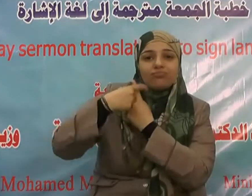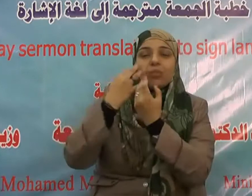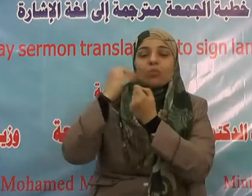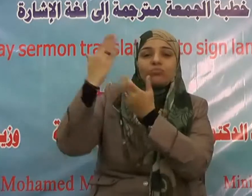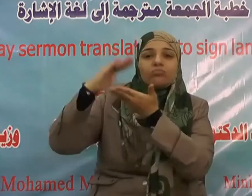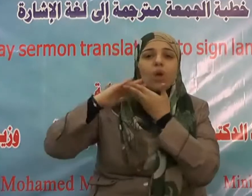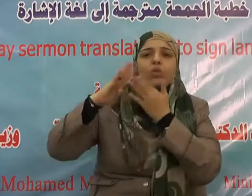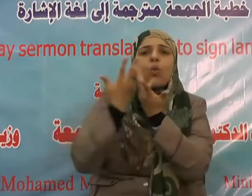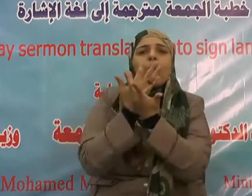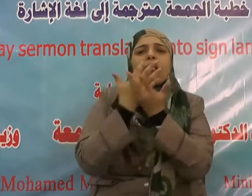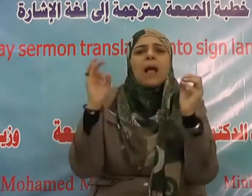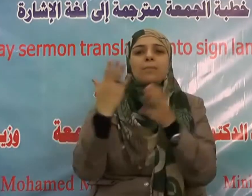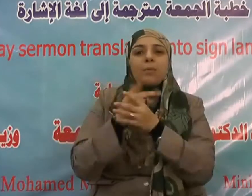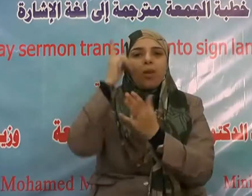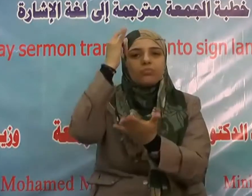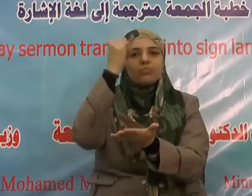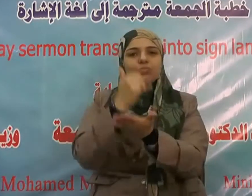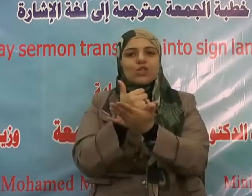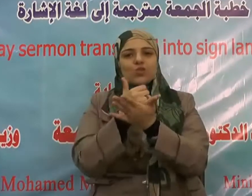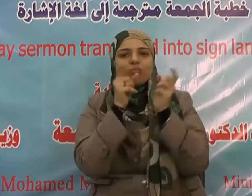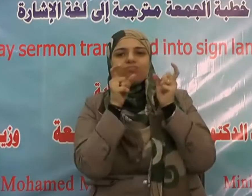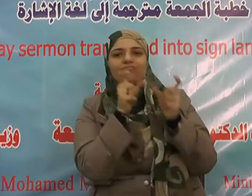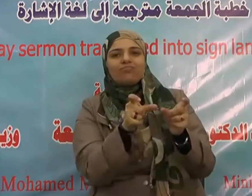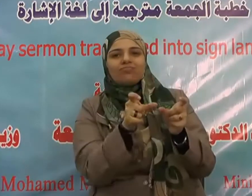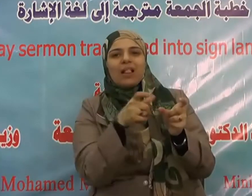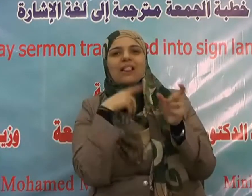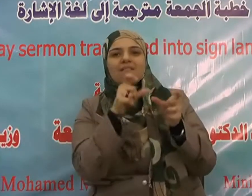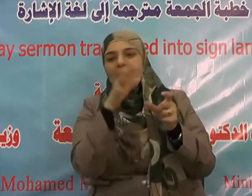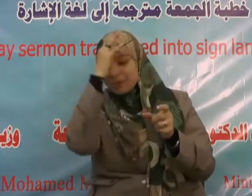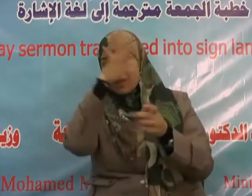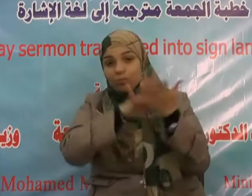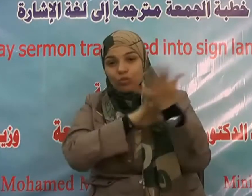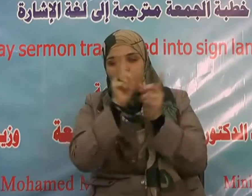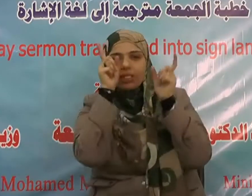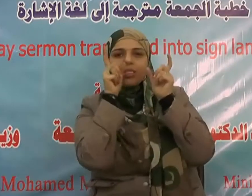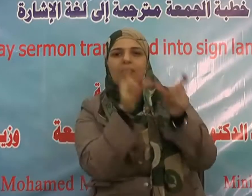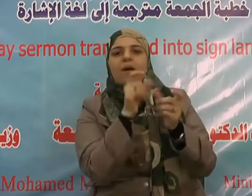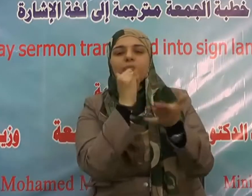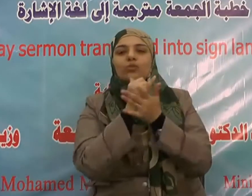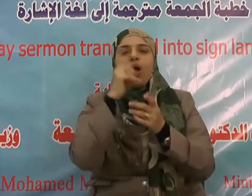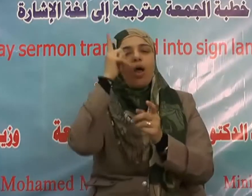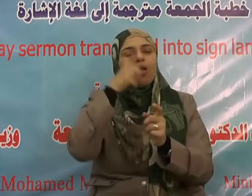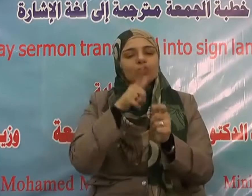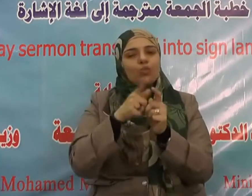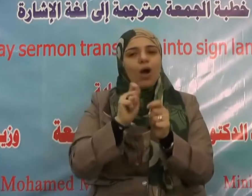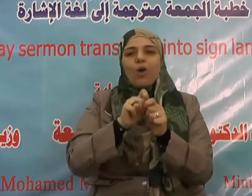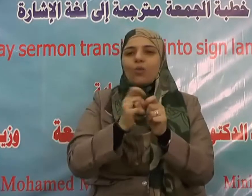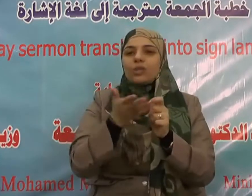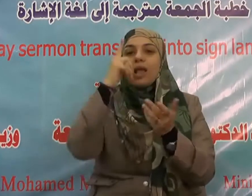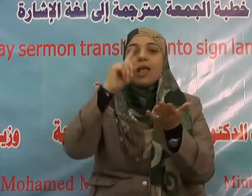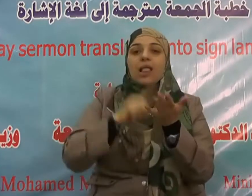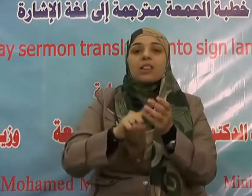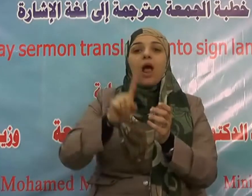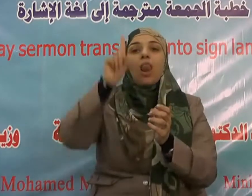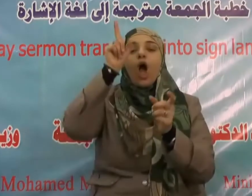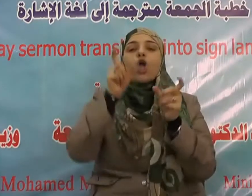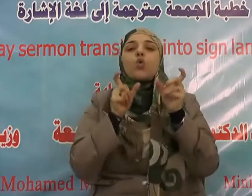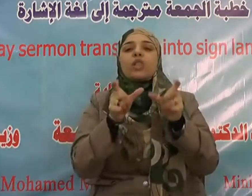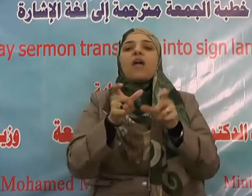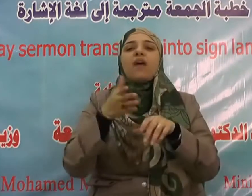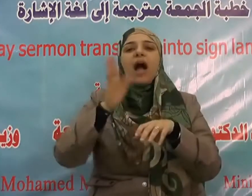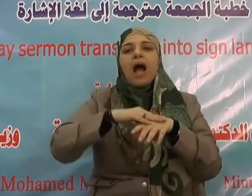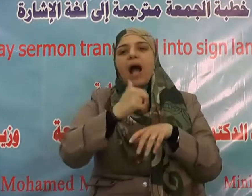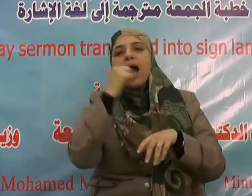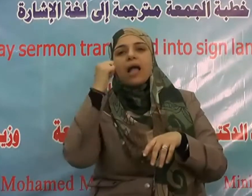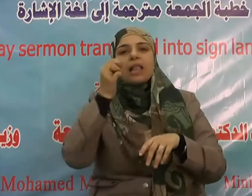فيحبه أهل السماء ثم يوضع له القبول في الأرض وفي الحديث